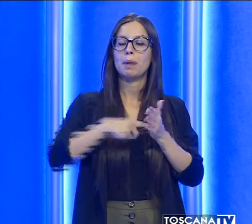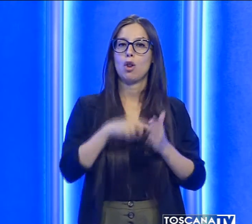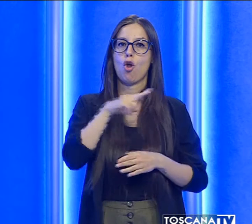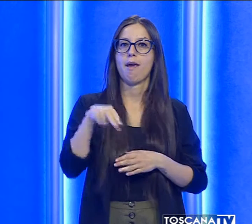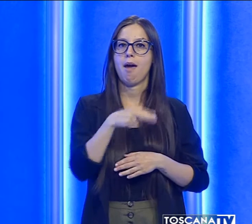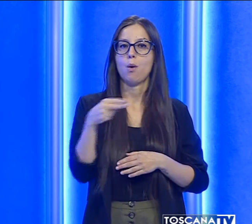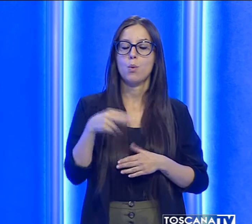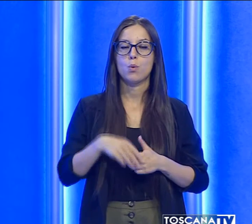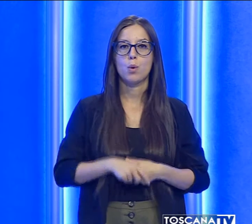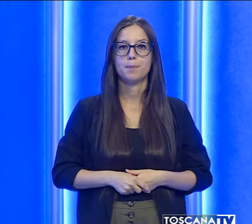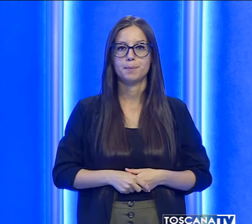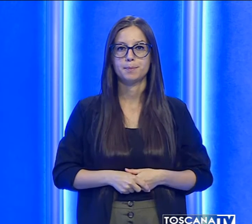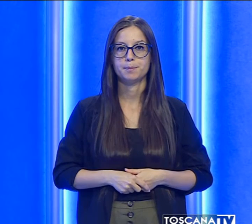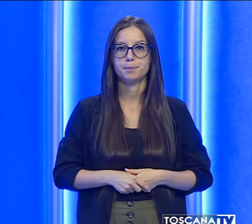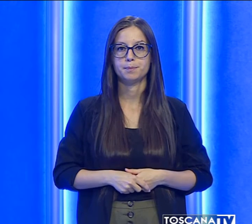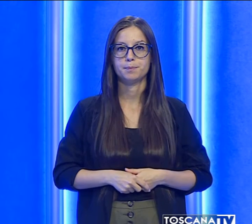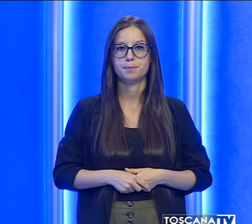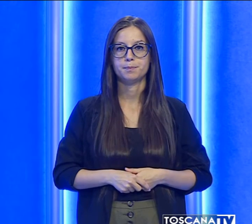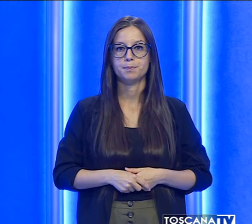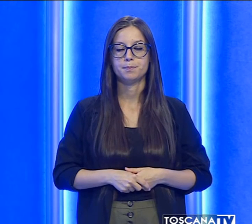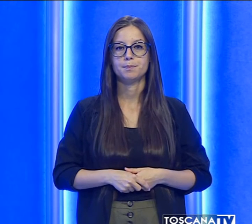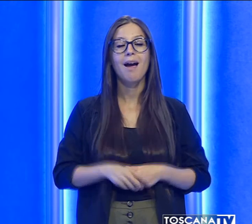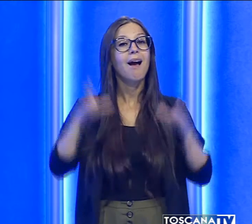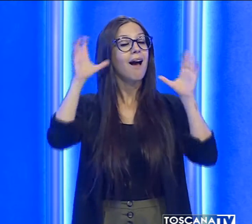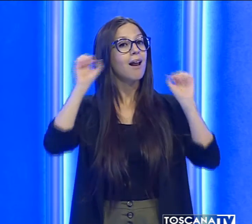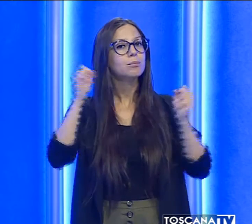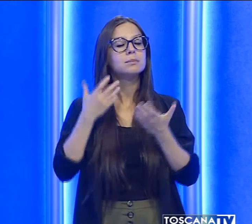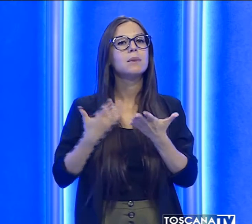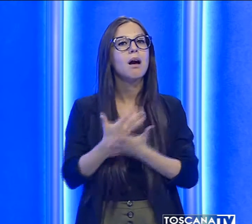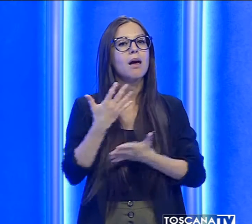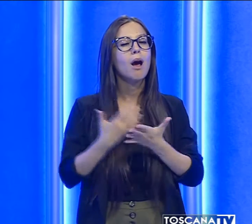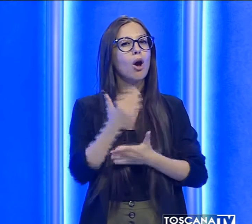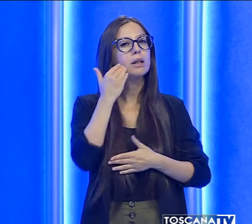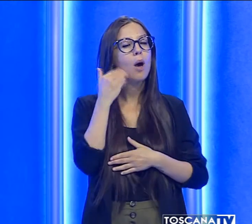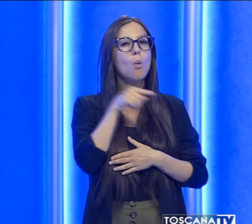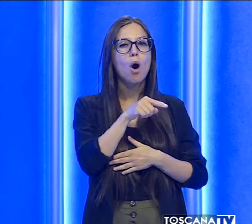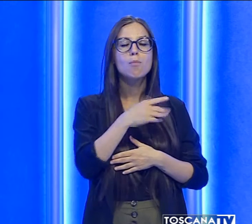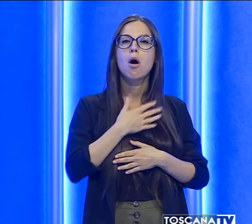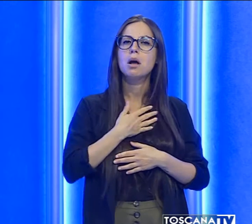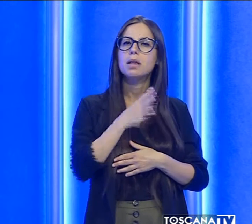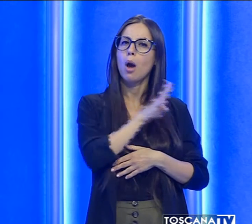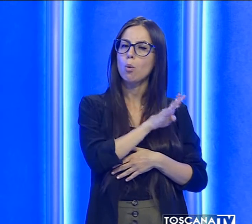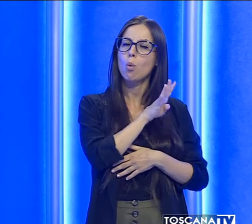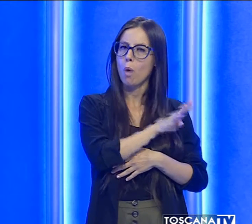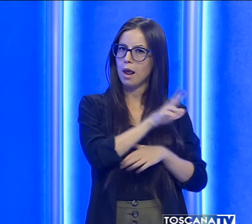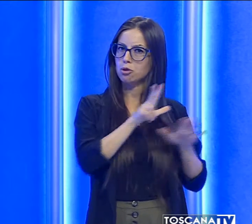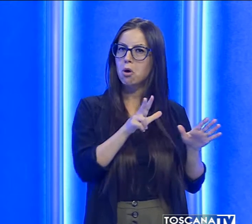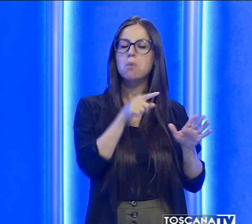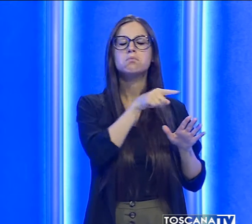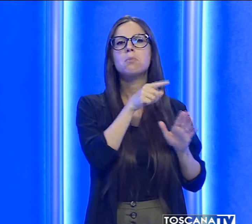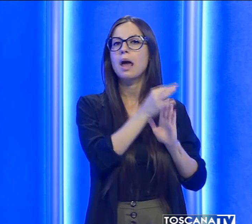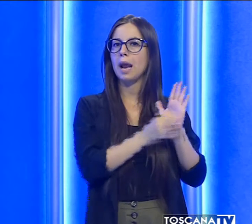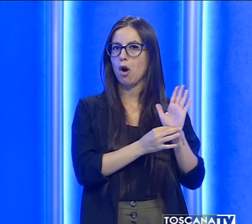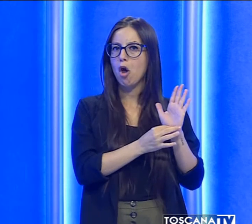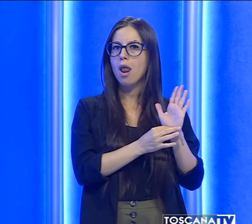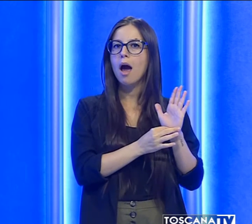euro. Secondo quanto spiegato dai carabinieri, il 48enne, regolare in Italia, incensurato e